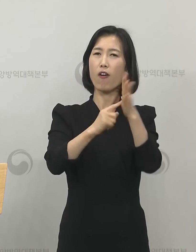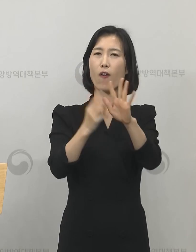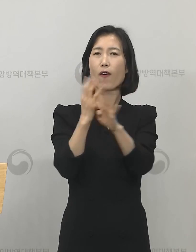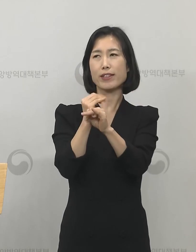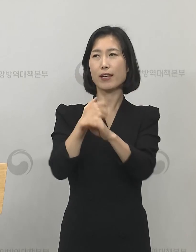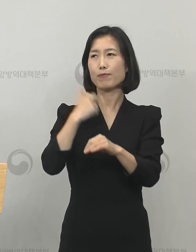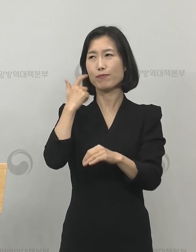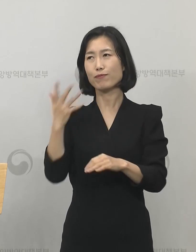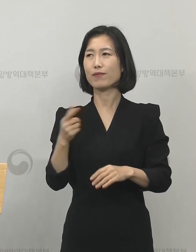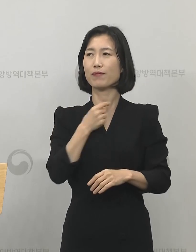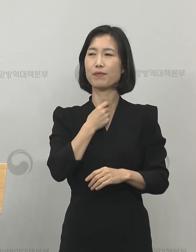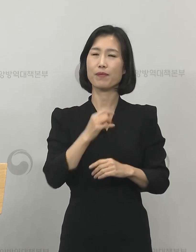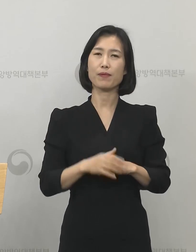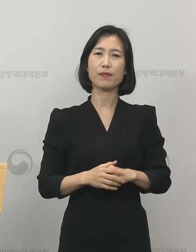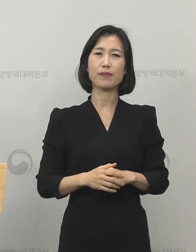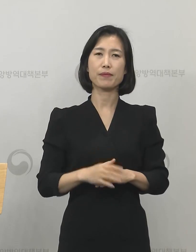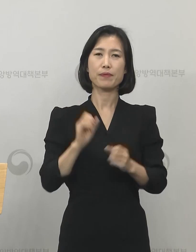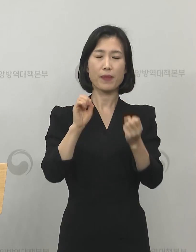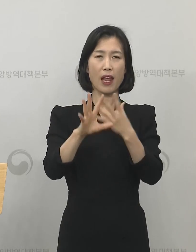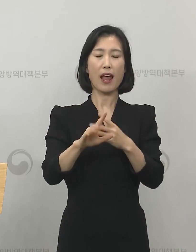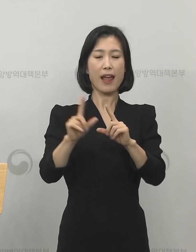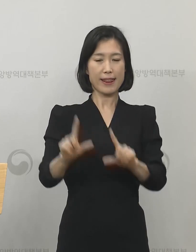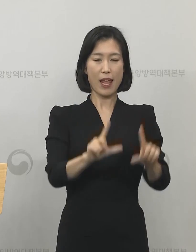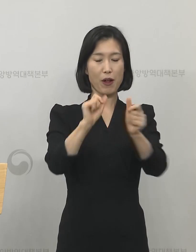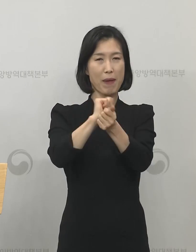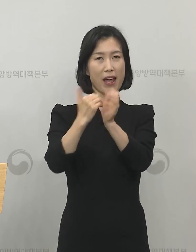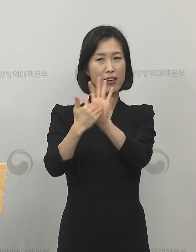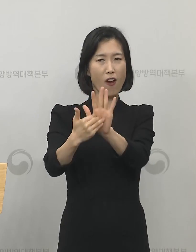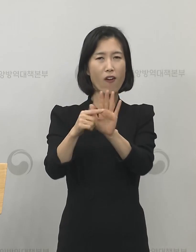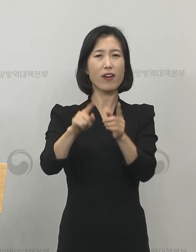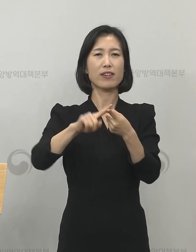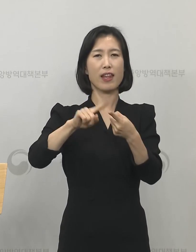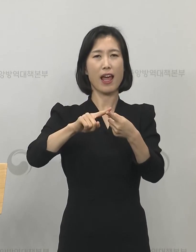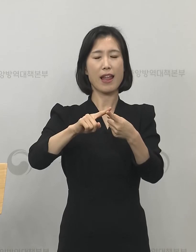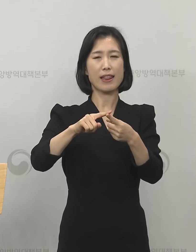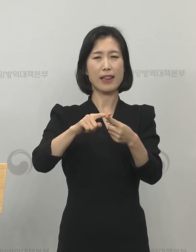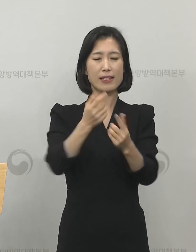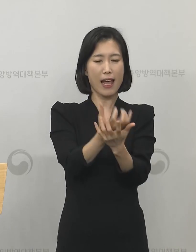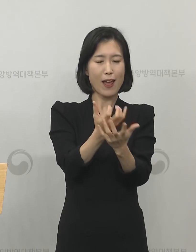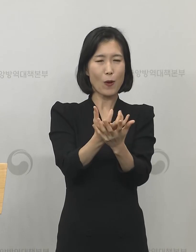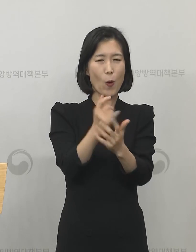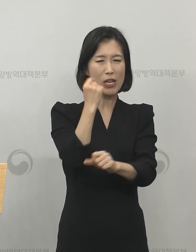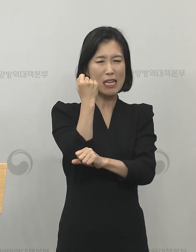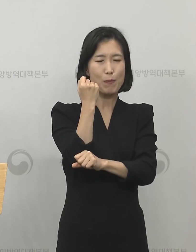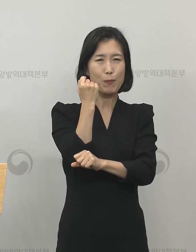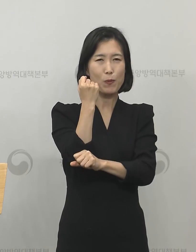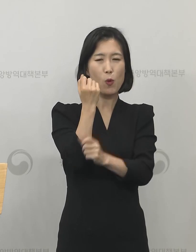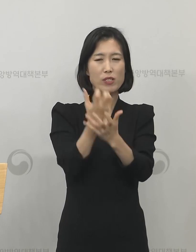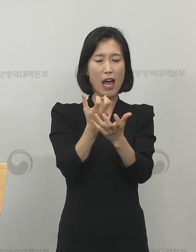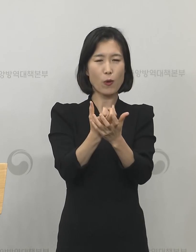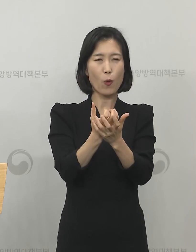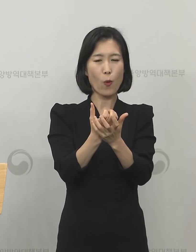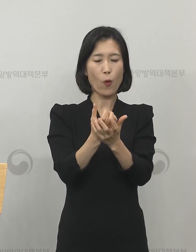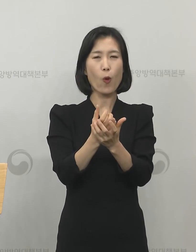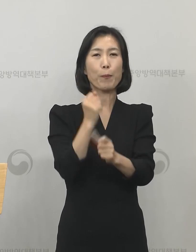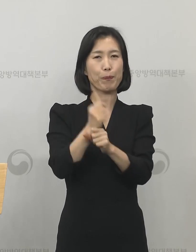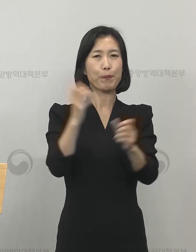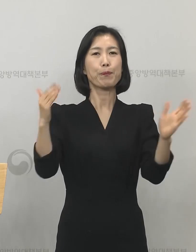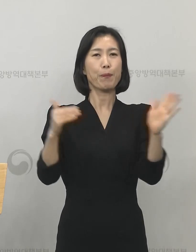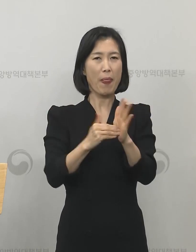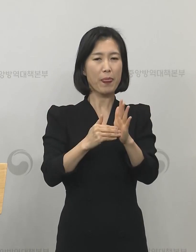생활방역에 대한 기본적인 수칙은 초안이 마련이 돼서 계속 검토